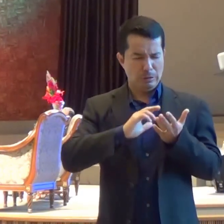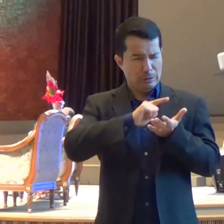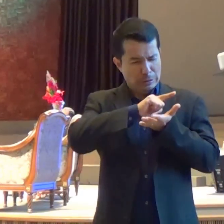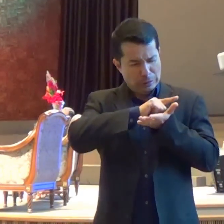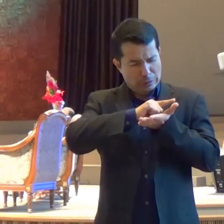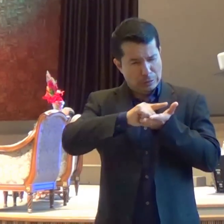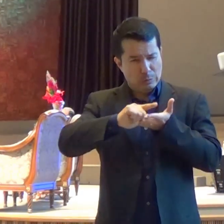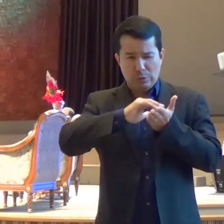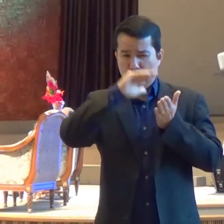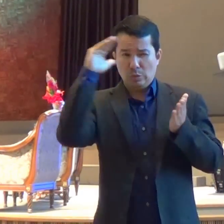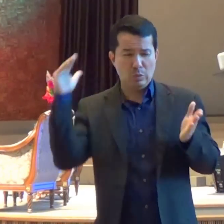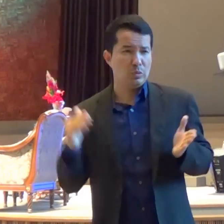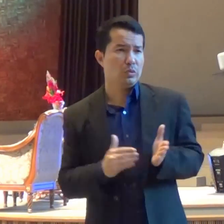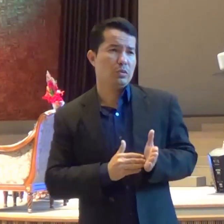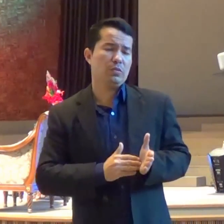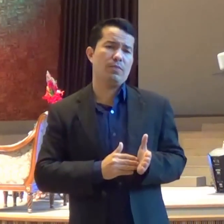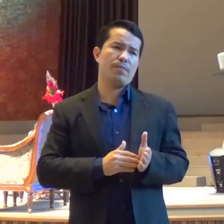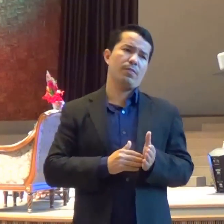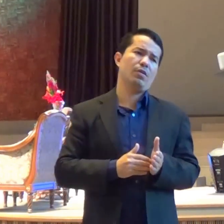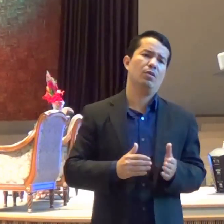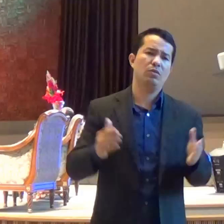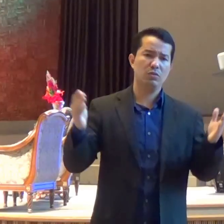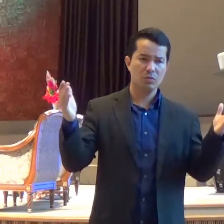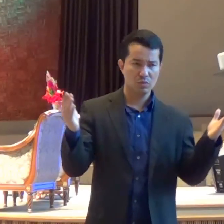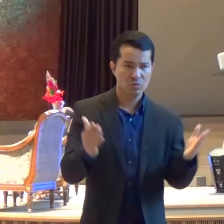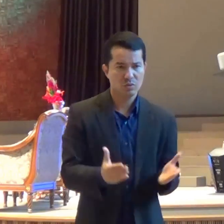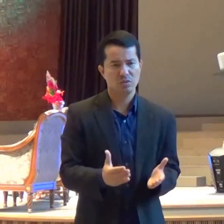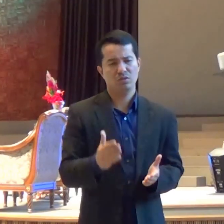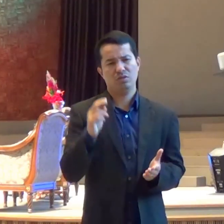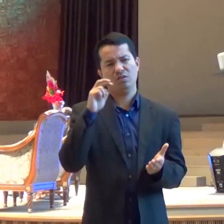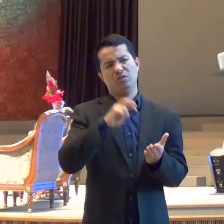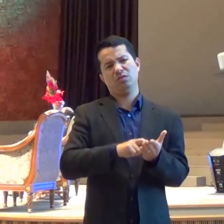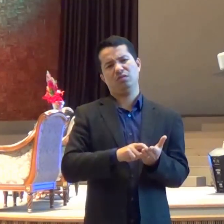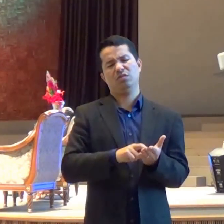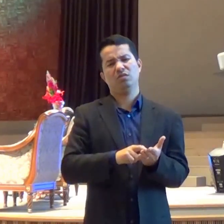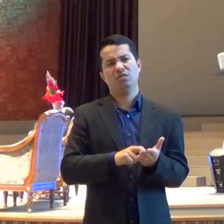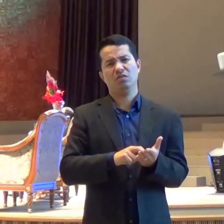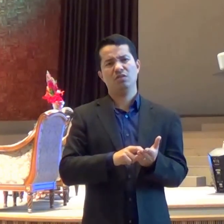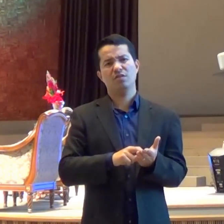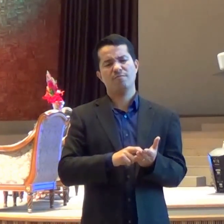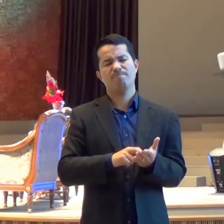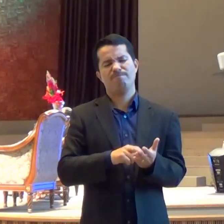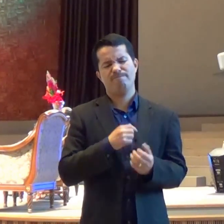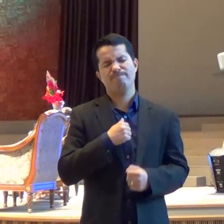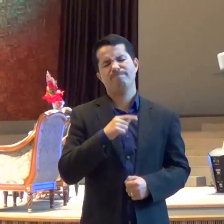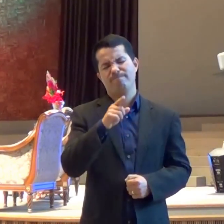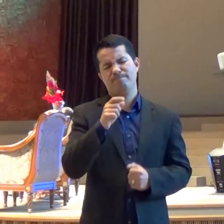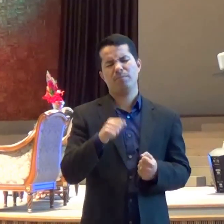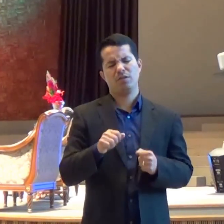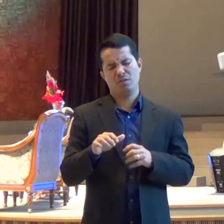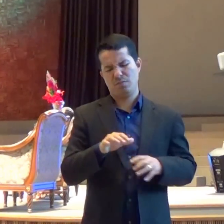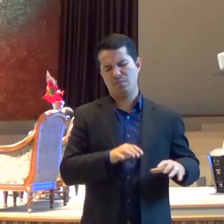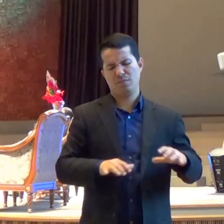Nessa manhã Nós vamos estar Olhando para essas questões Do preparo Preparo da fé